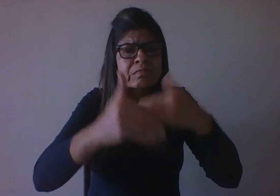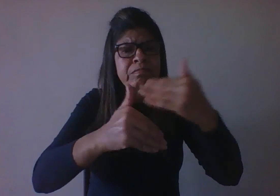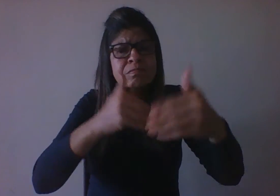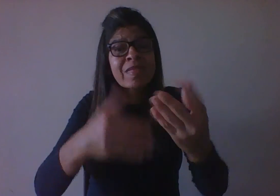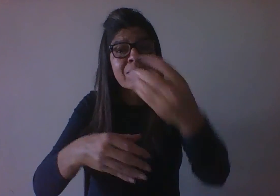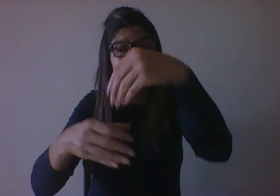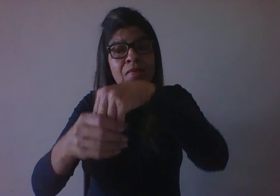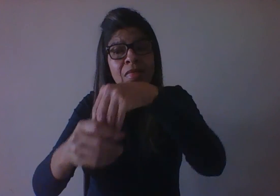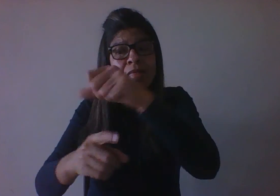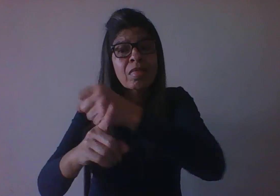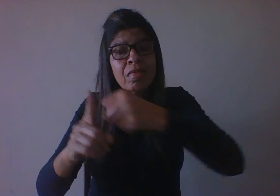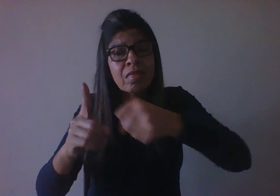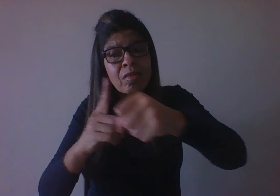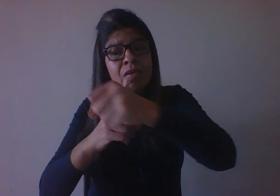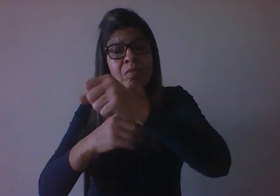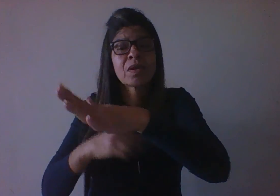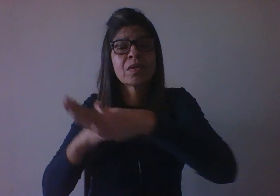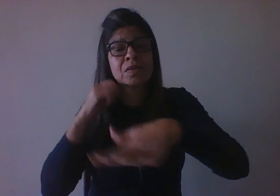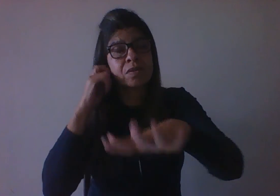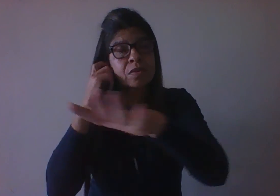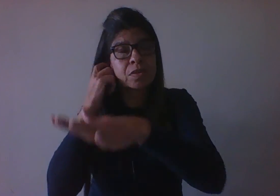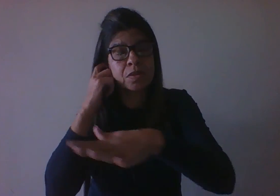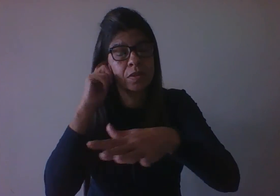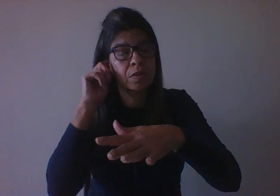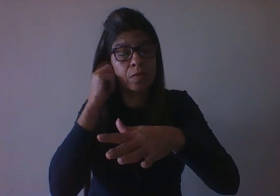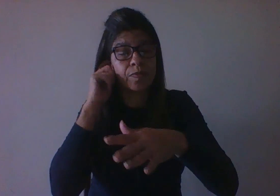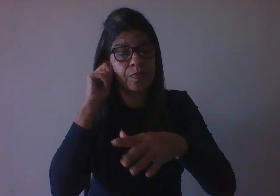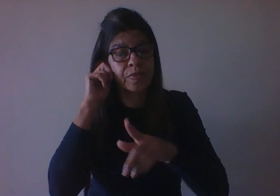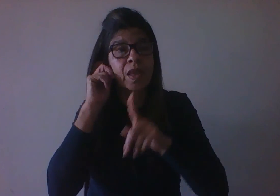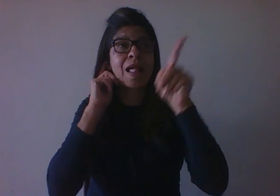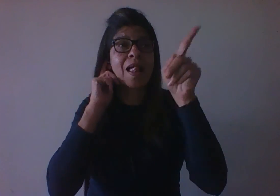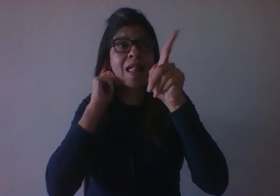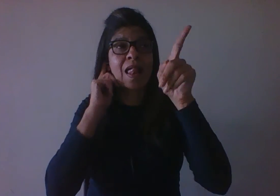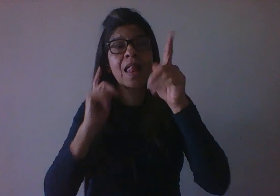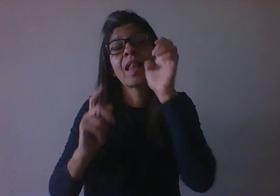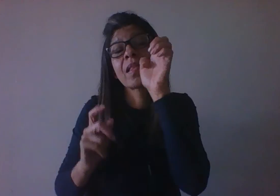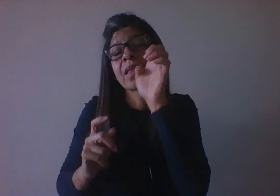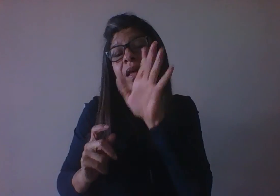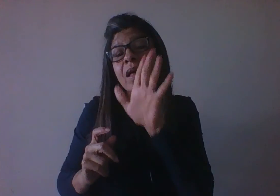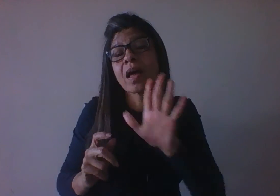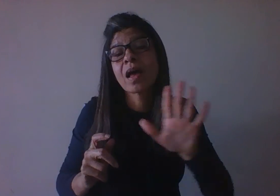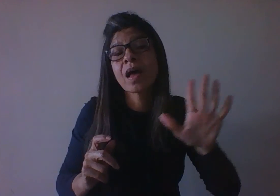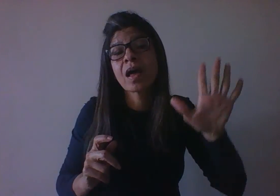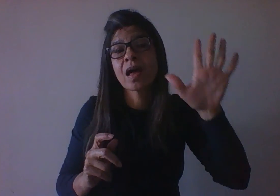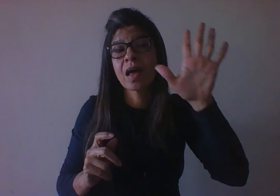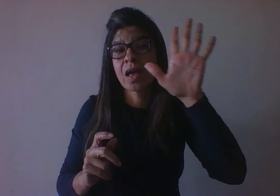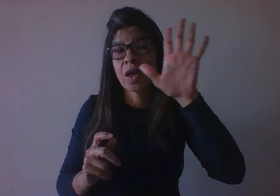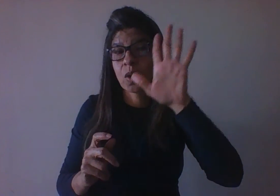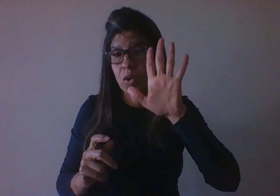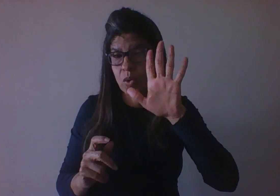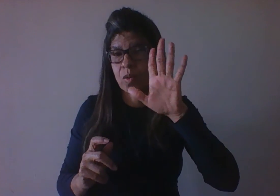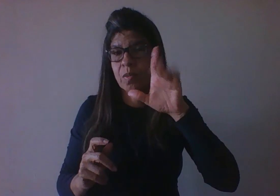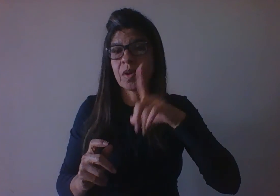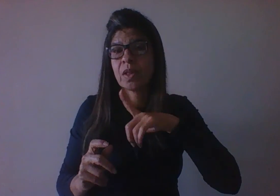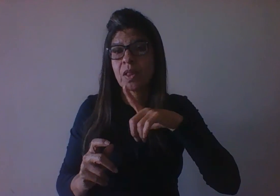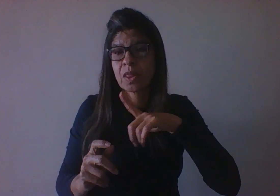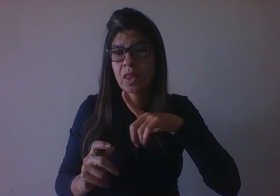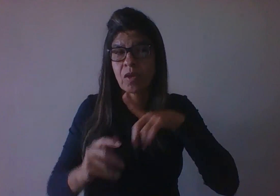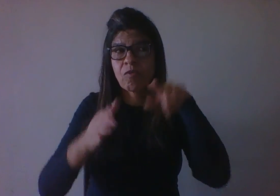De maneira diferente, na Europa, a gente tem o trabalho da Gestalt que se deu através dos estudos de percepção